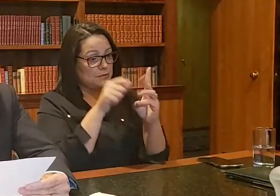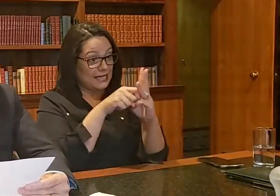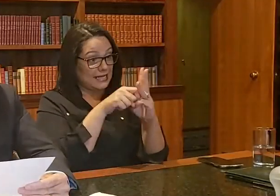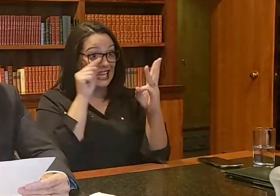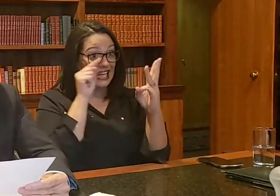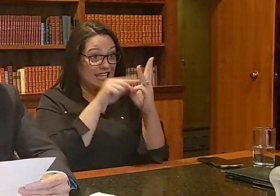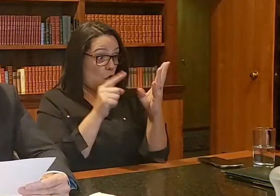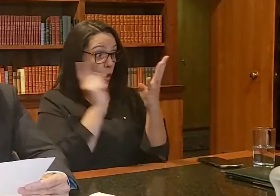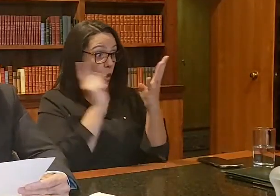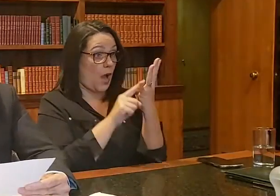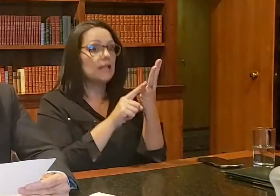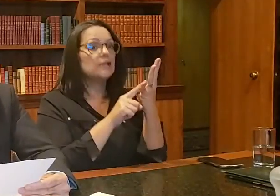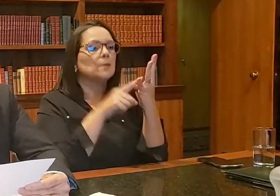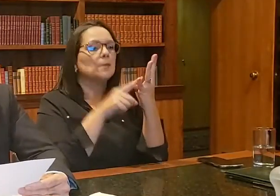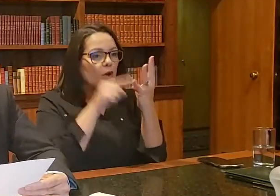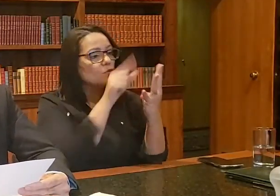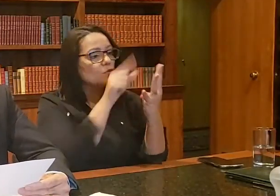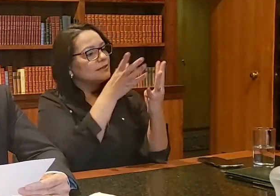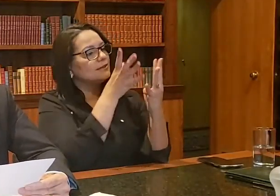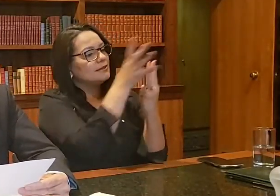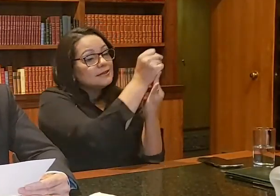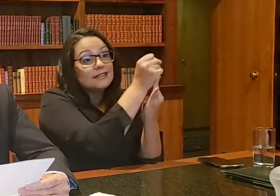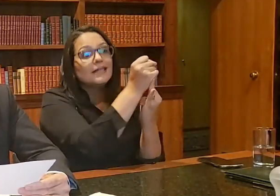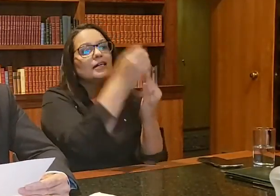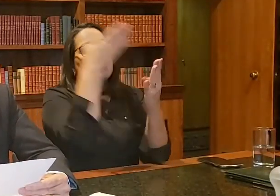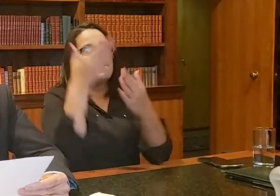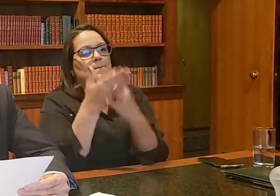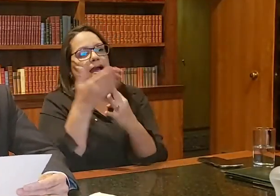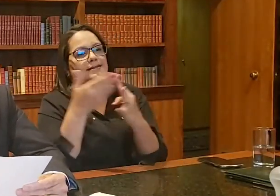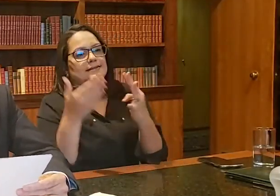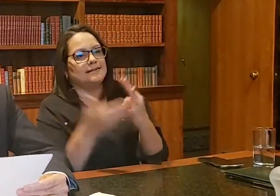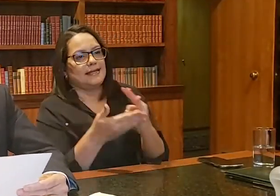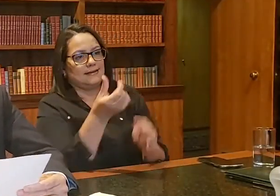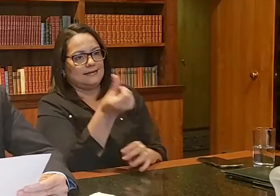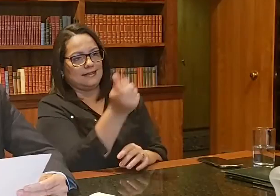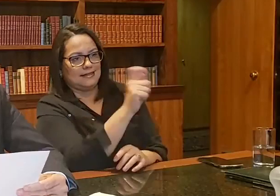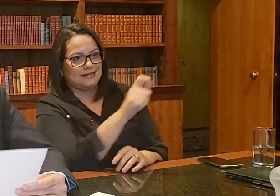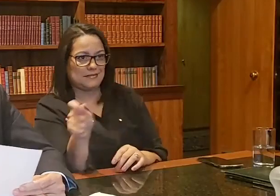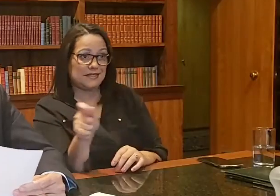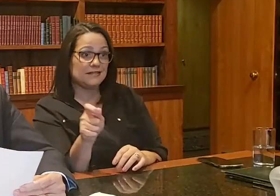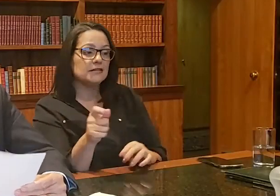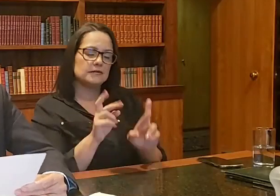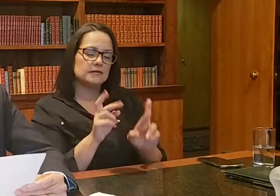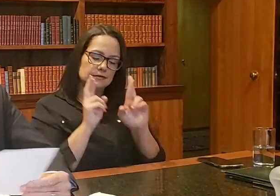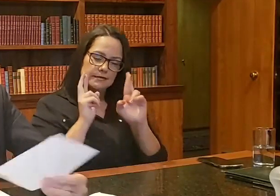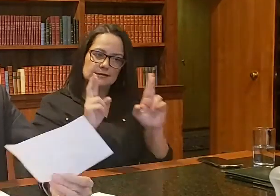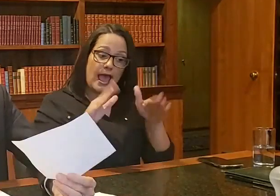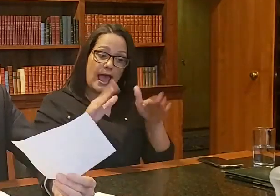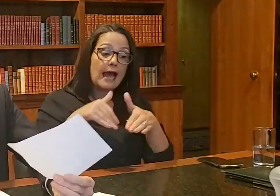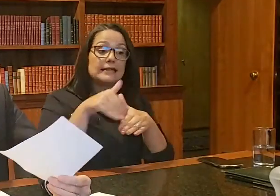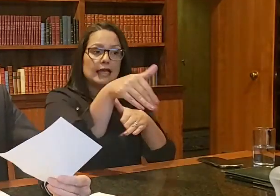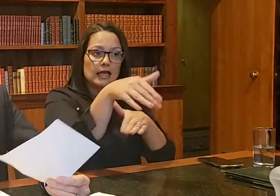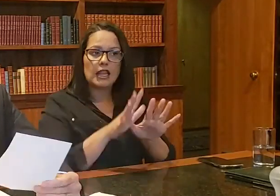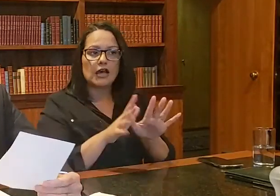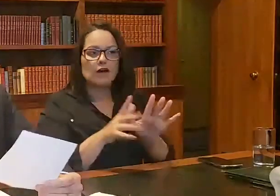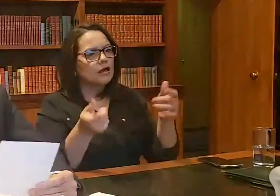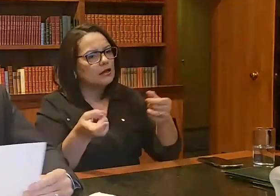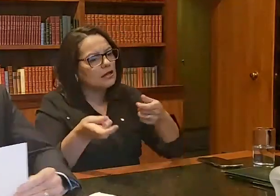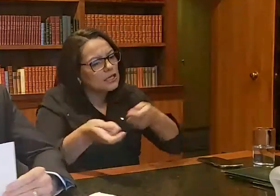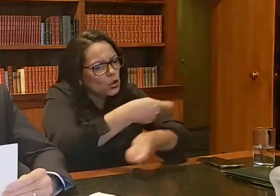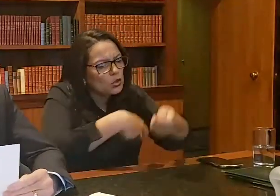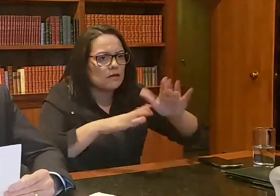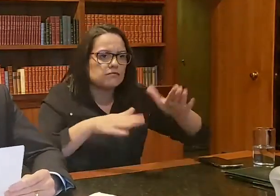vai ter seis meses para pagar o que deixou de receber. A espera que, até lá, a economia volte.